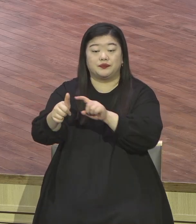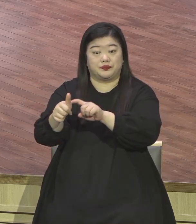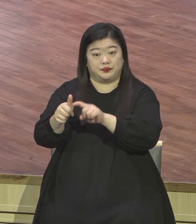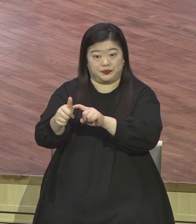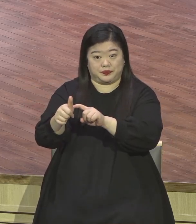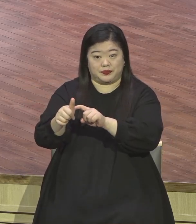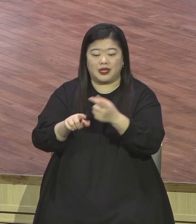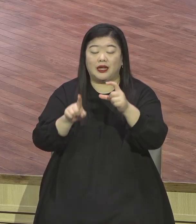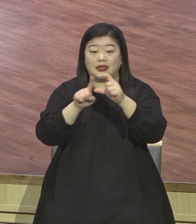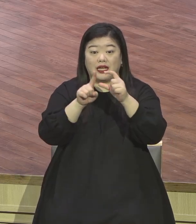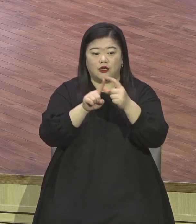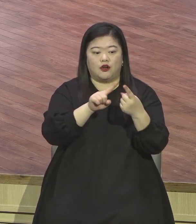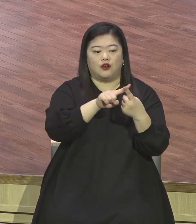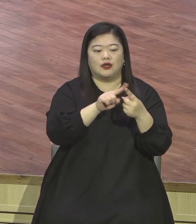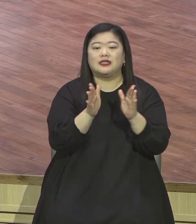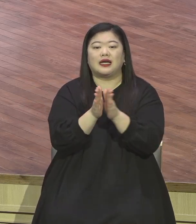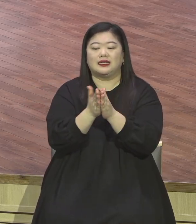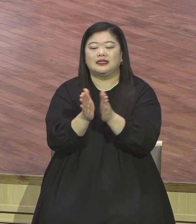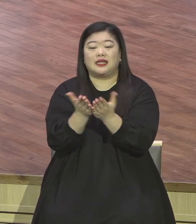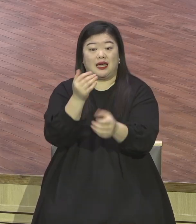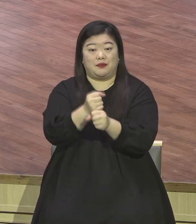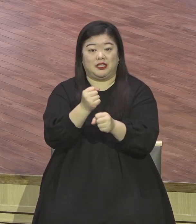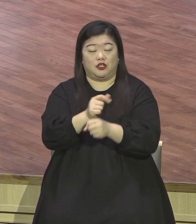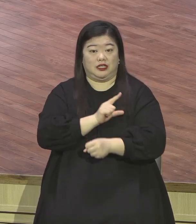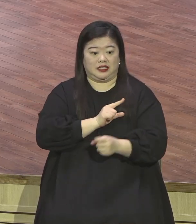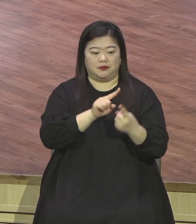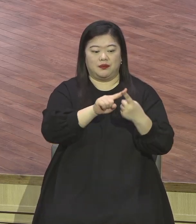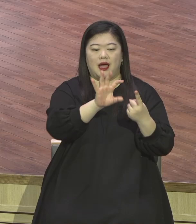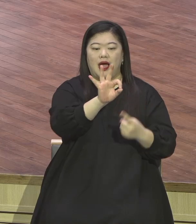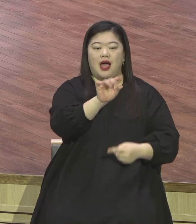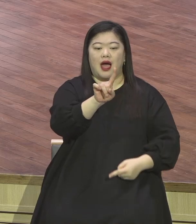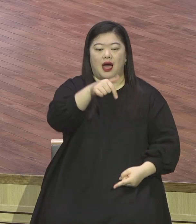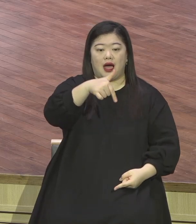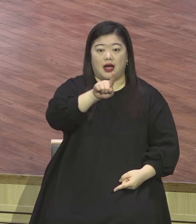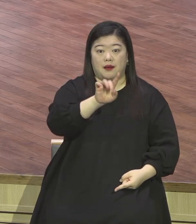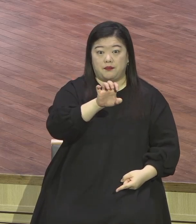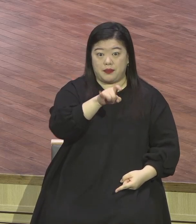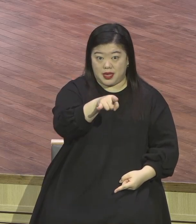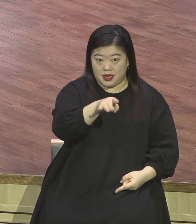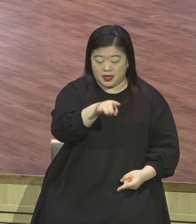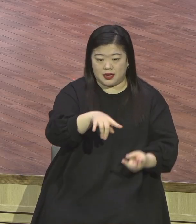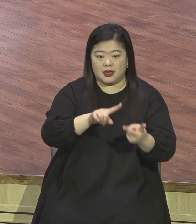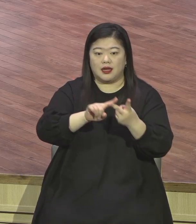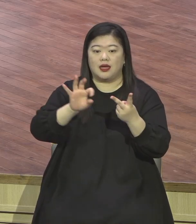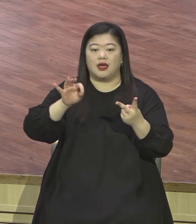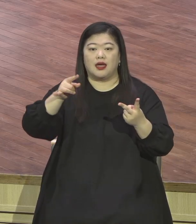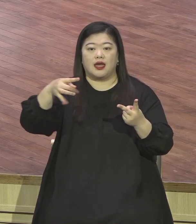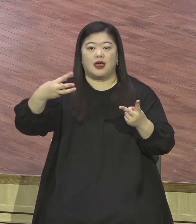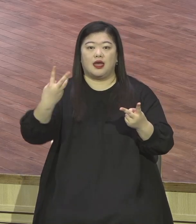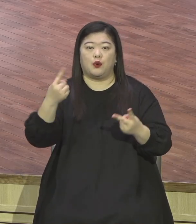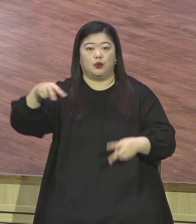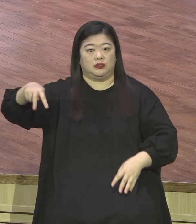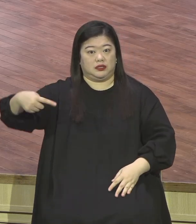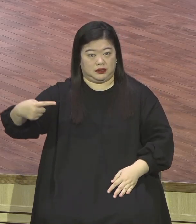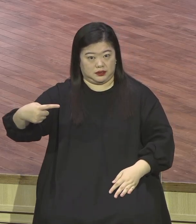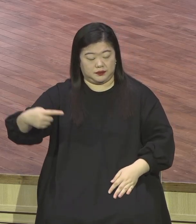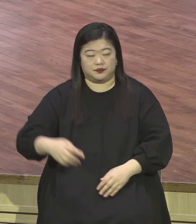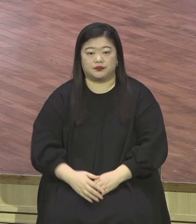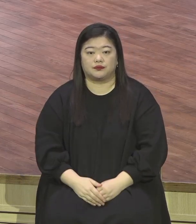에로스라는 책을 썼습니다 이 책에는 신앙의 구조를 둘러 나눴습니다 신앙의 구조